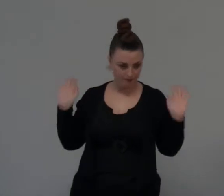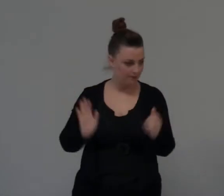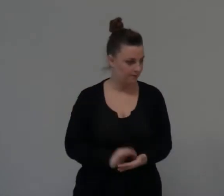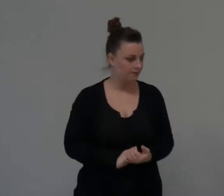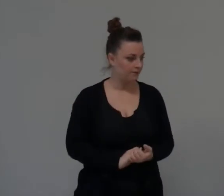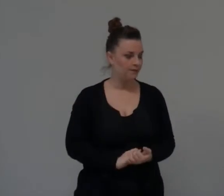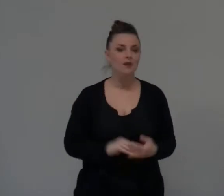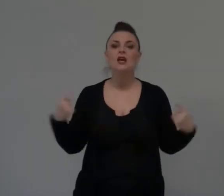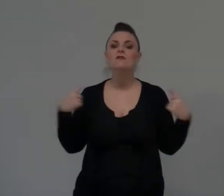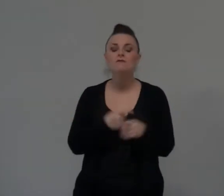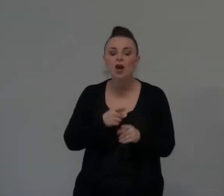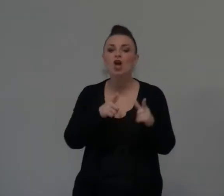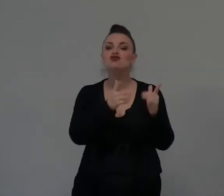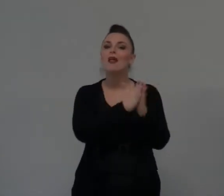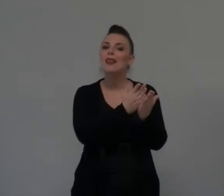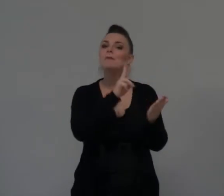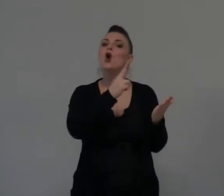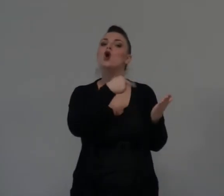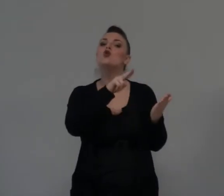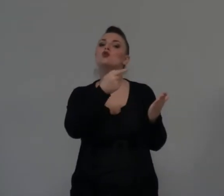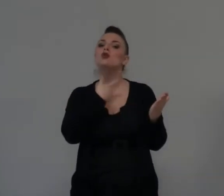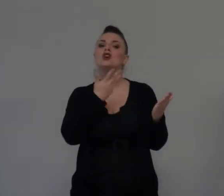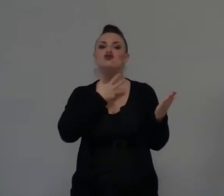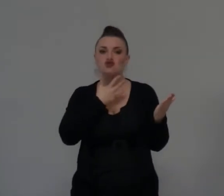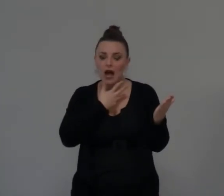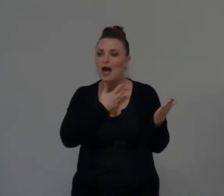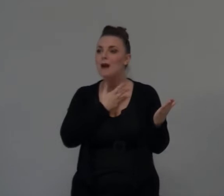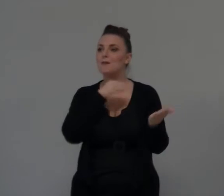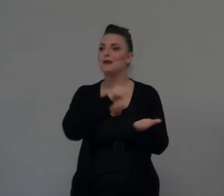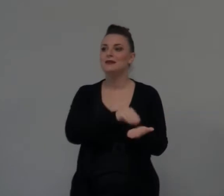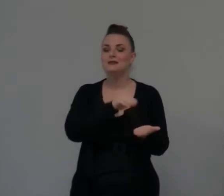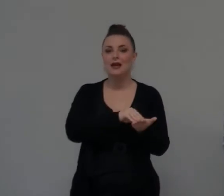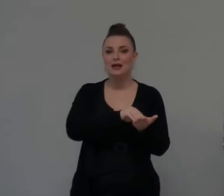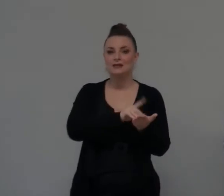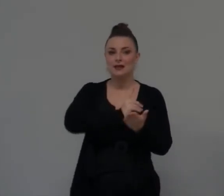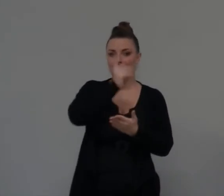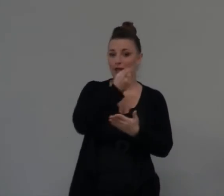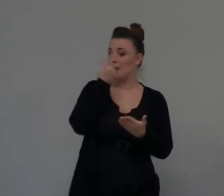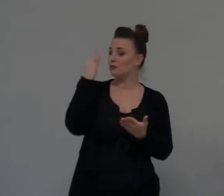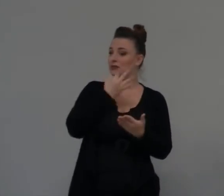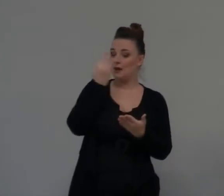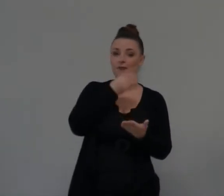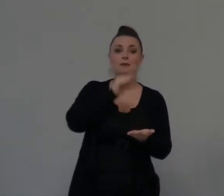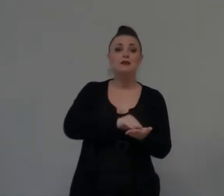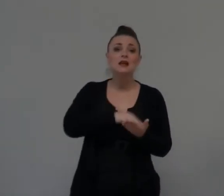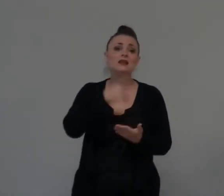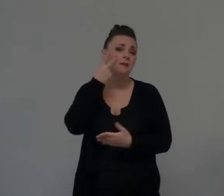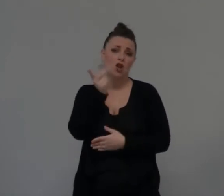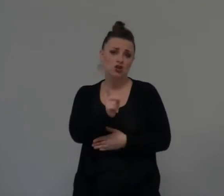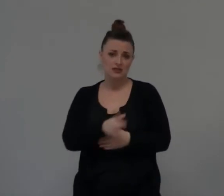In questo libro, invece, c'è costantemente la provvidenza, non c'è un miracolo diretto. Vi ricordate che la storia